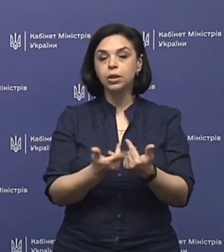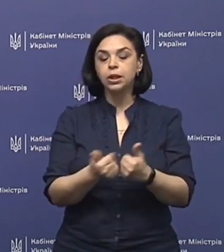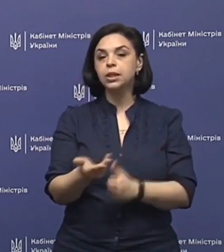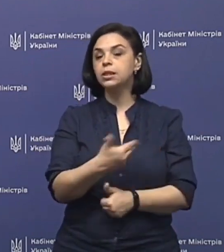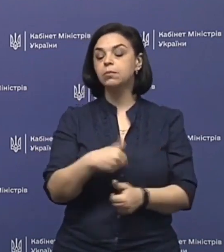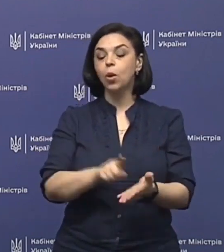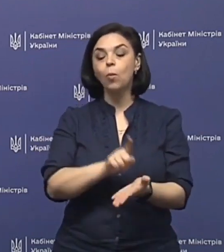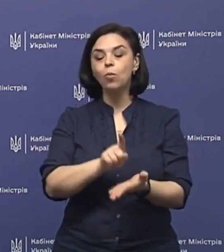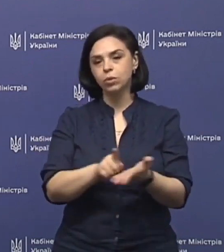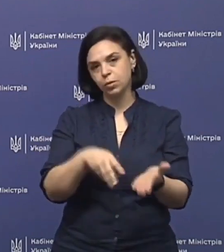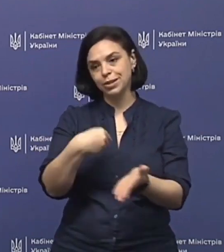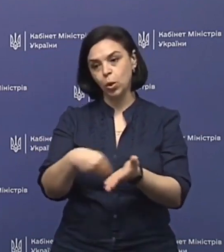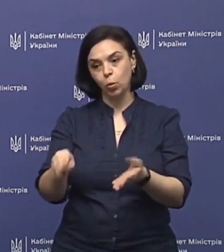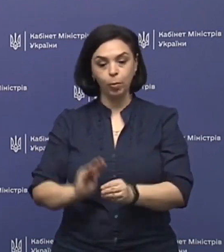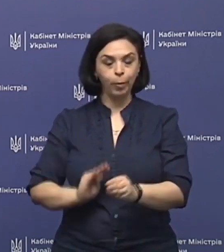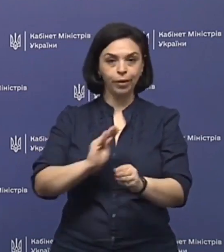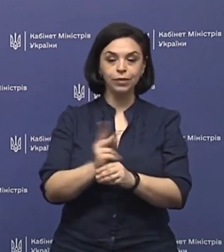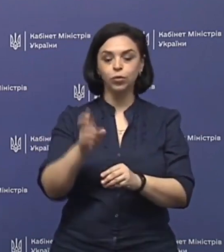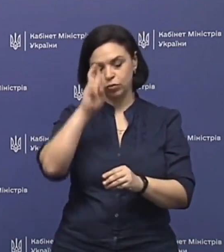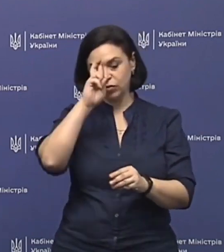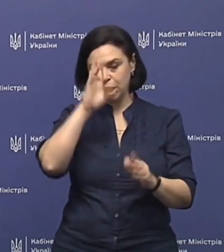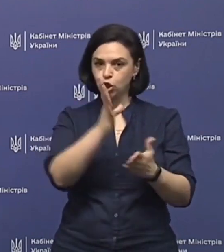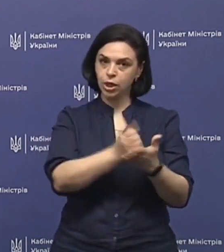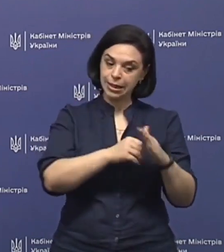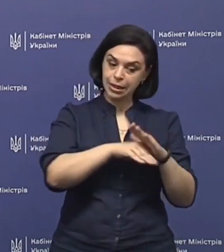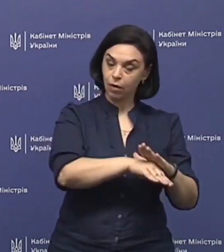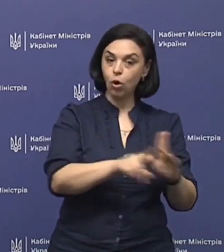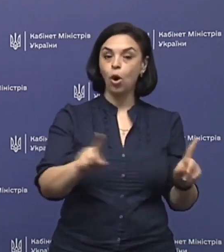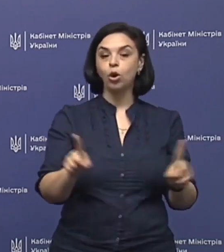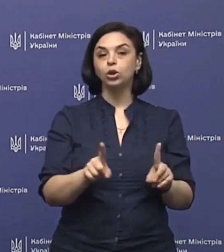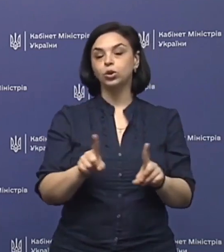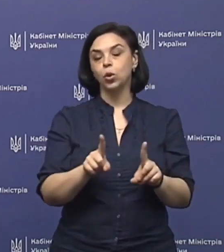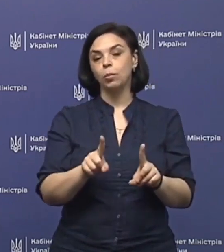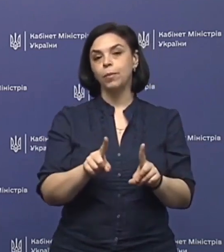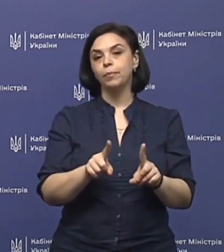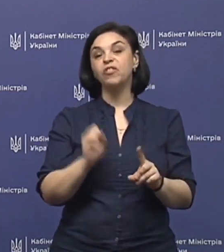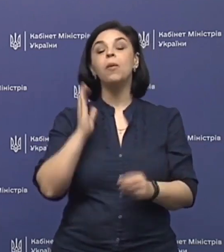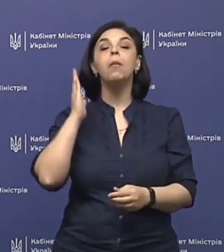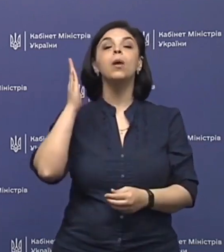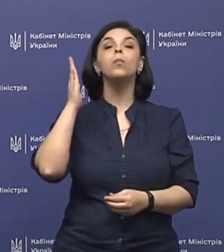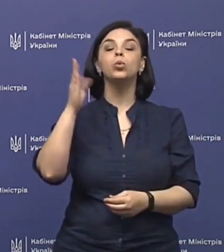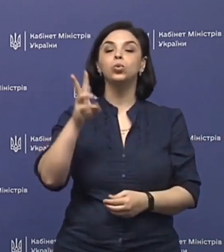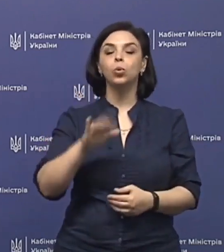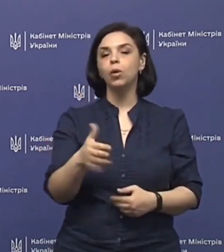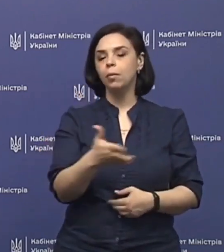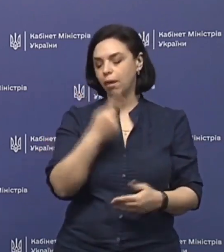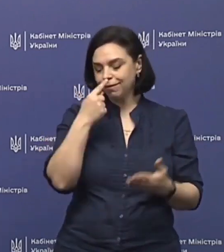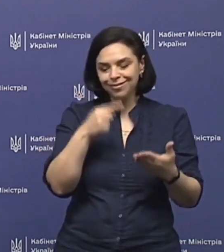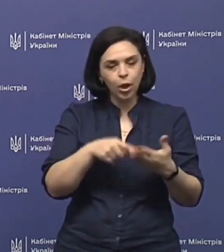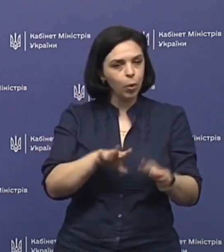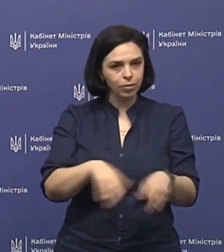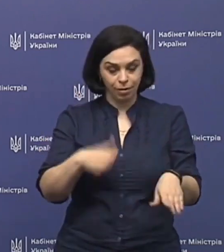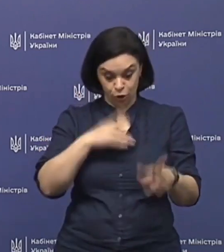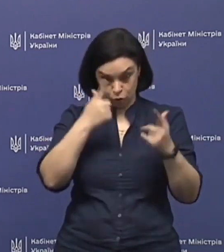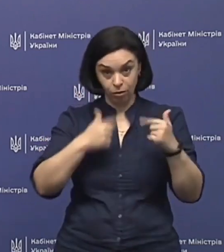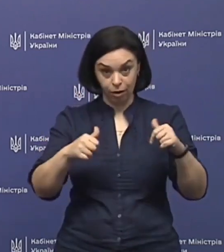мусимо закупити, в тому числі до Держрезерва, щоб в майбутньому ми не опинялися,